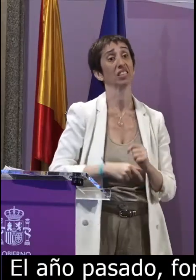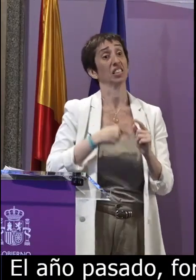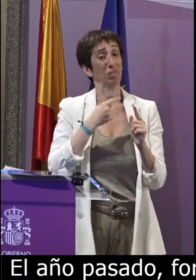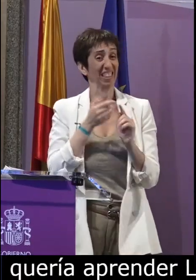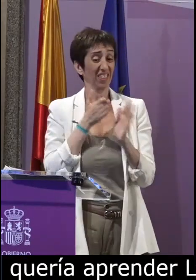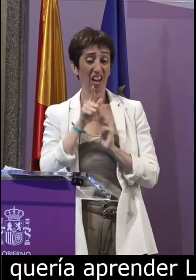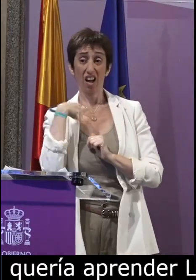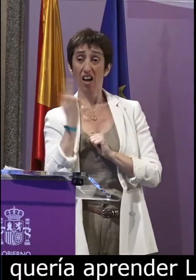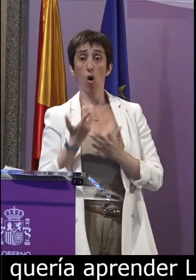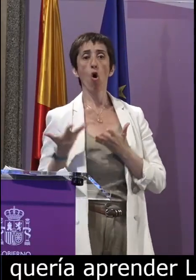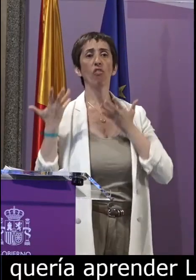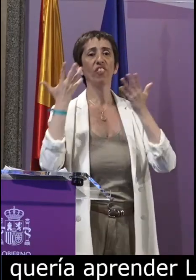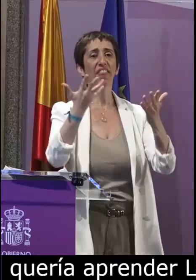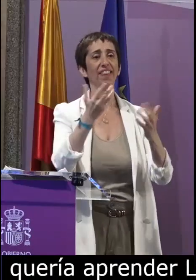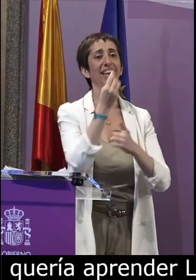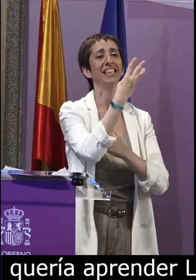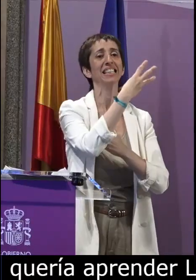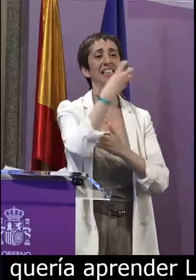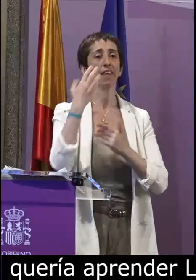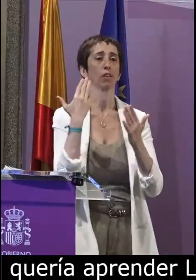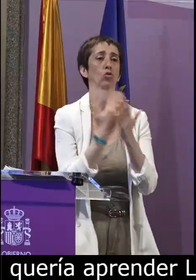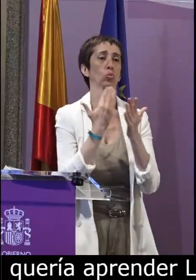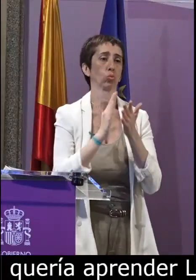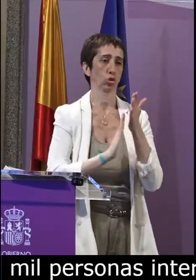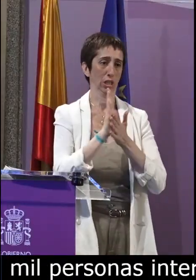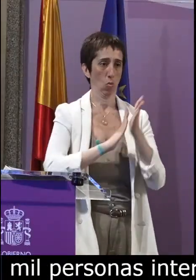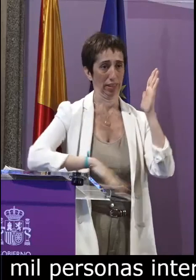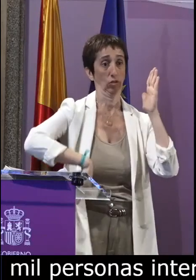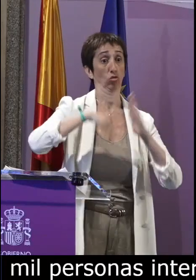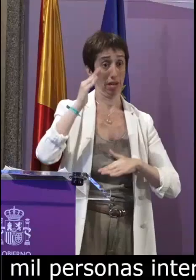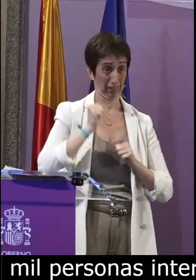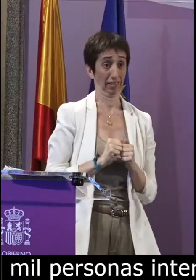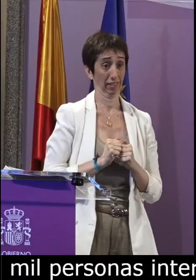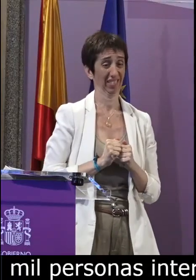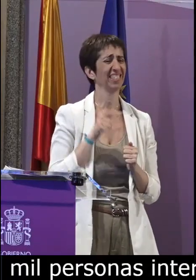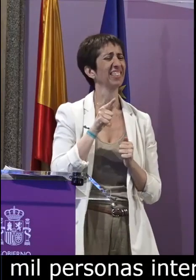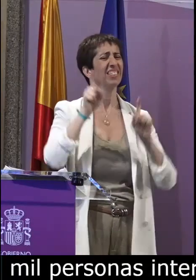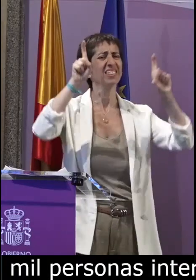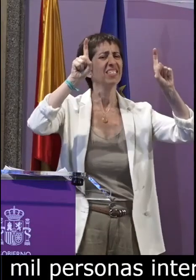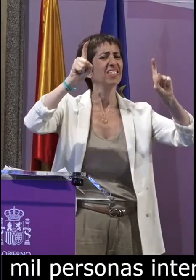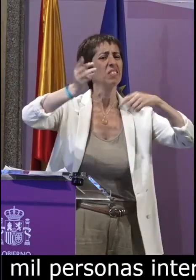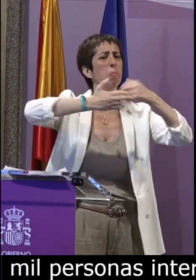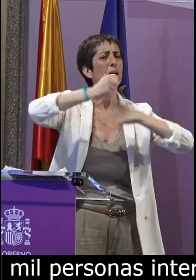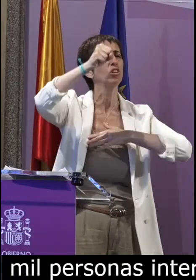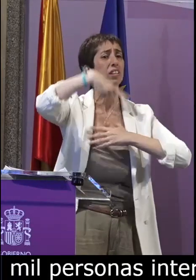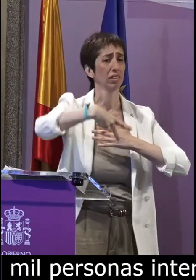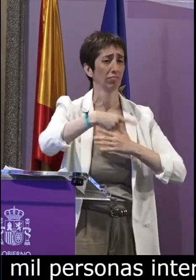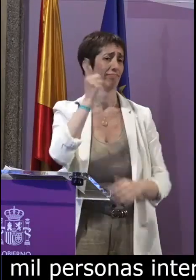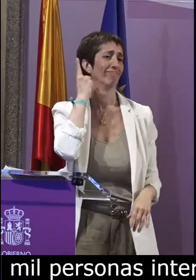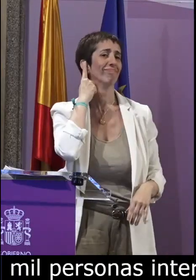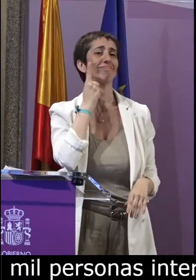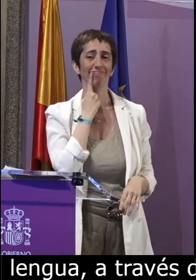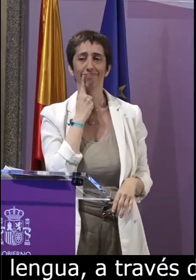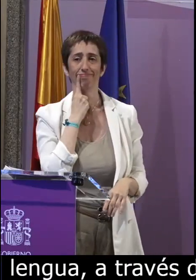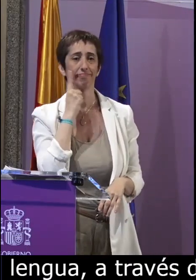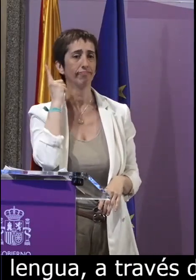en aprender nuestra lengua a través de los más de 300 cursos que ofrecemos en diferentes puntos